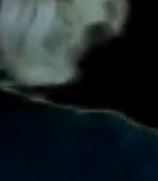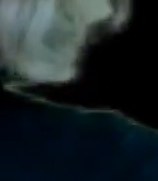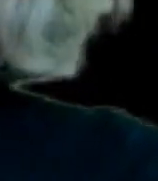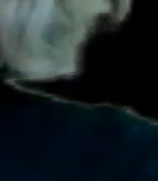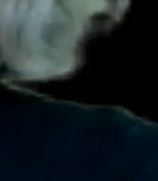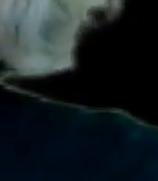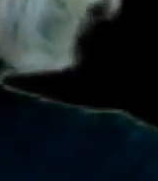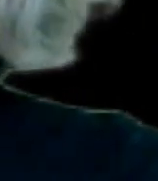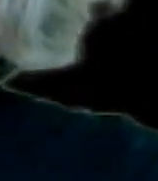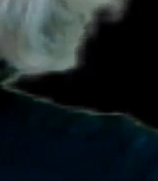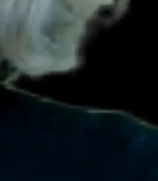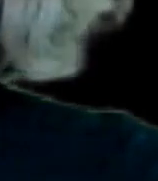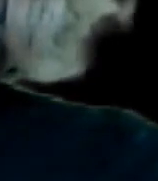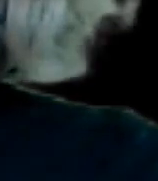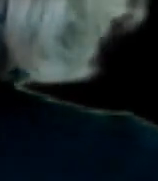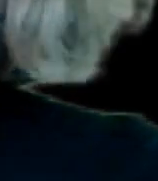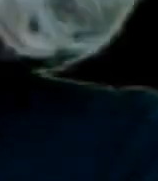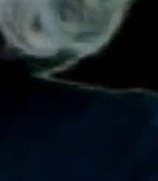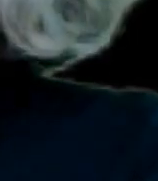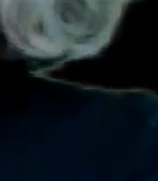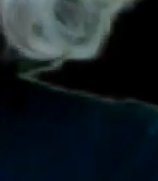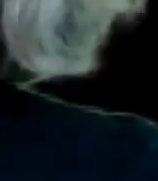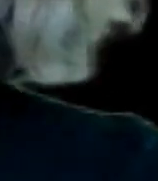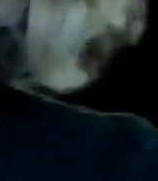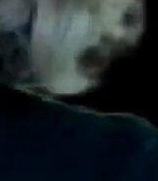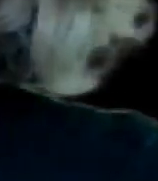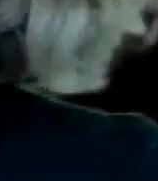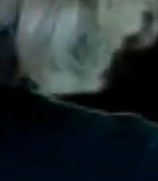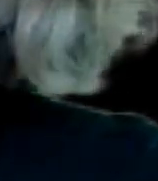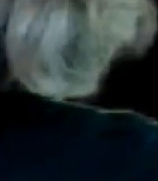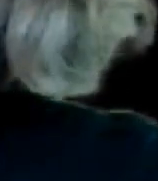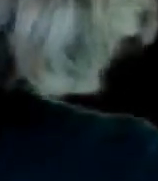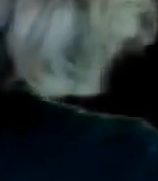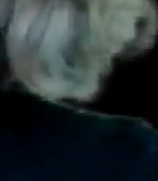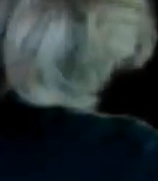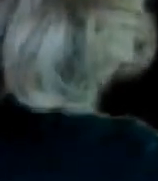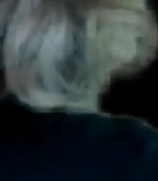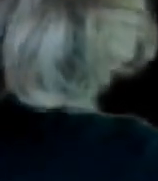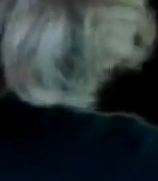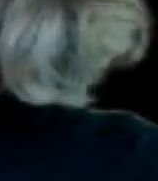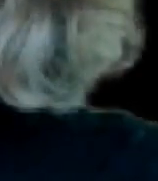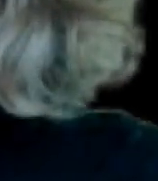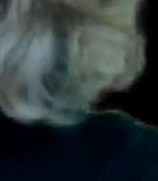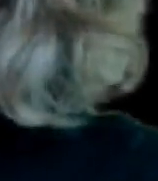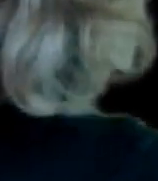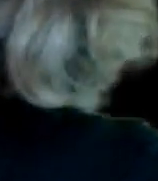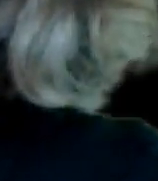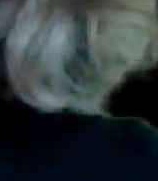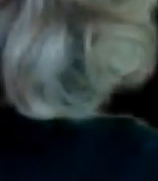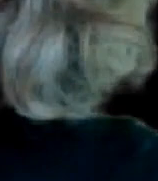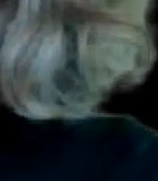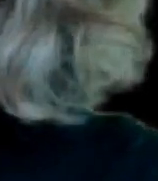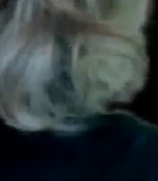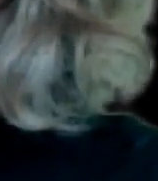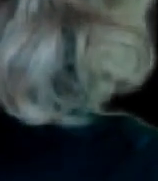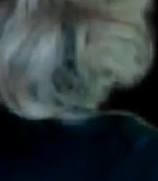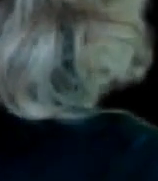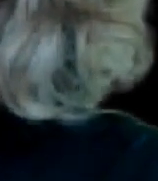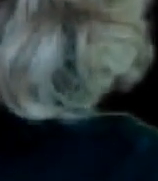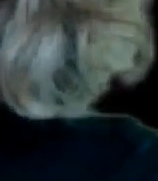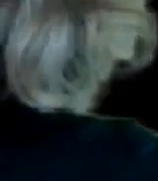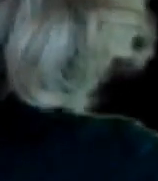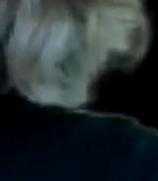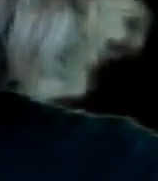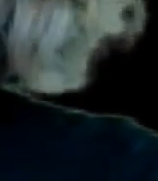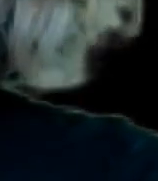son Y así es que Yo soy enfermera Tú eres doctora Todos tenemos Algo que contribuir A